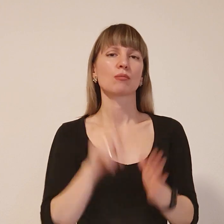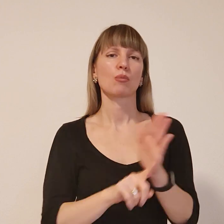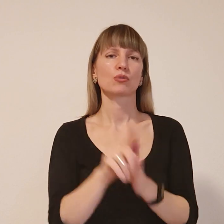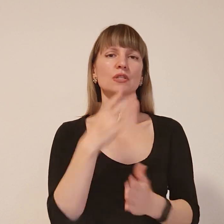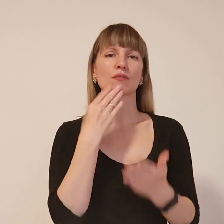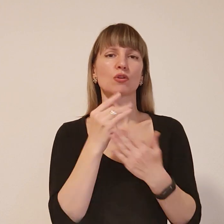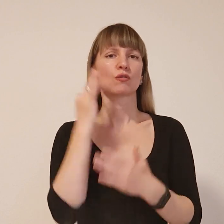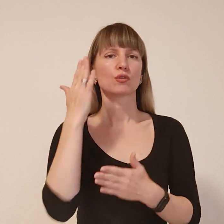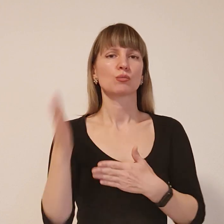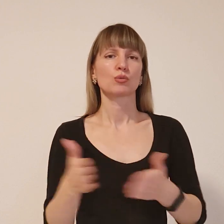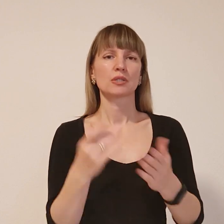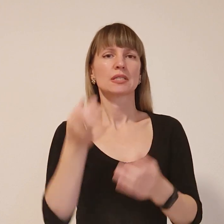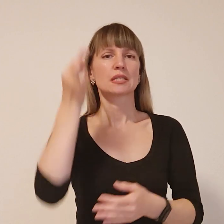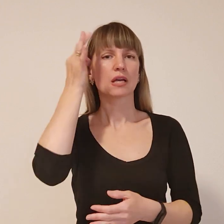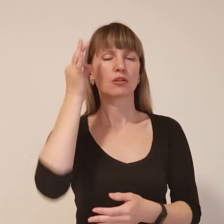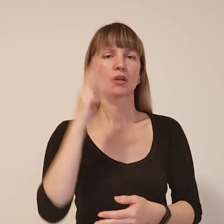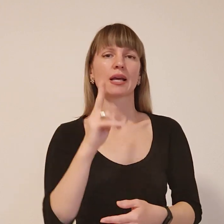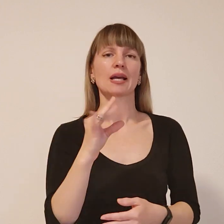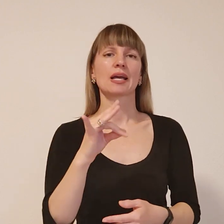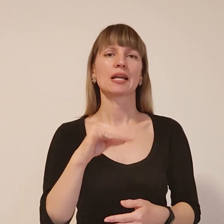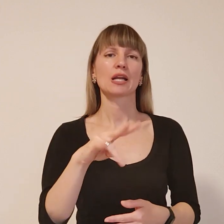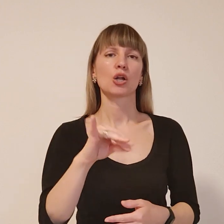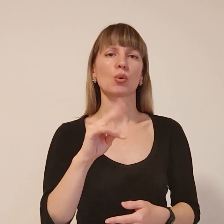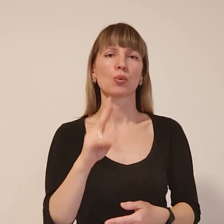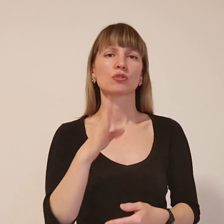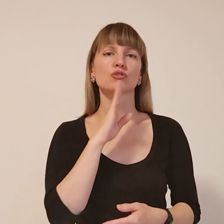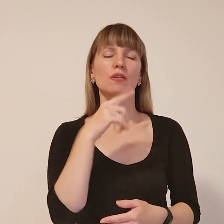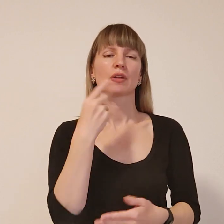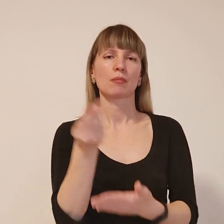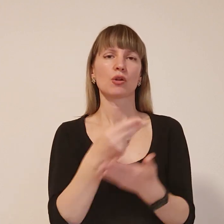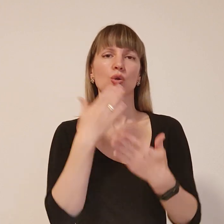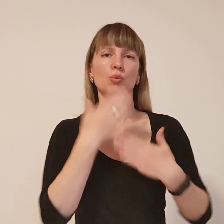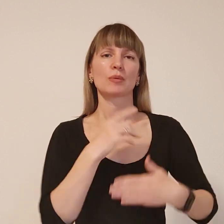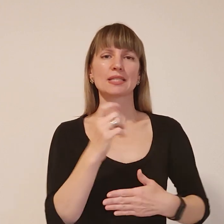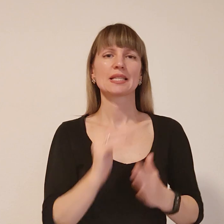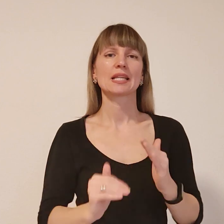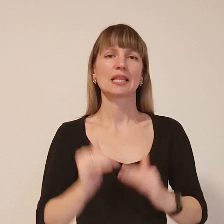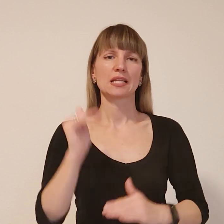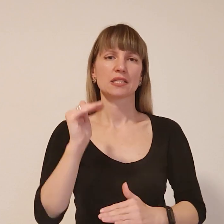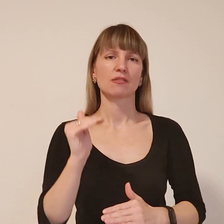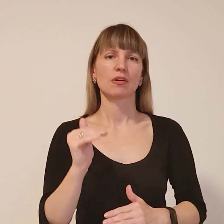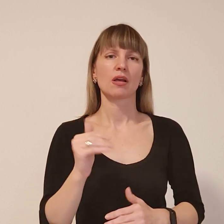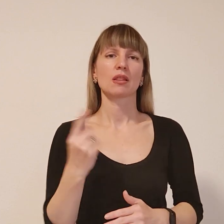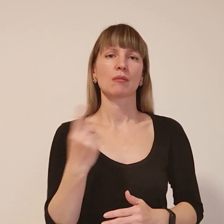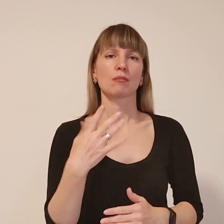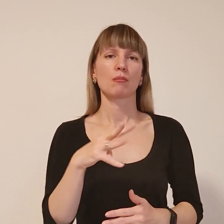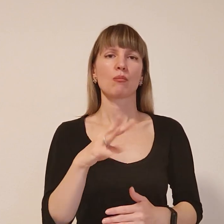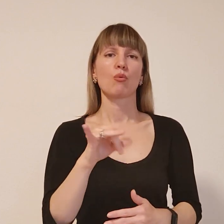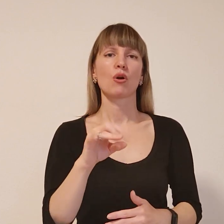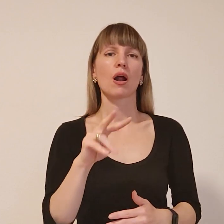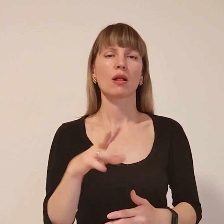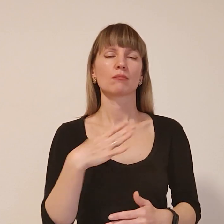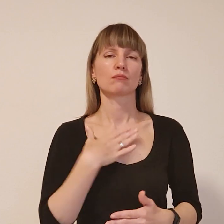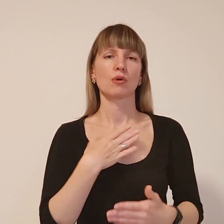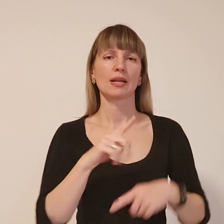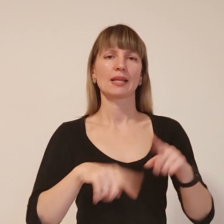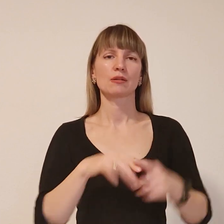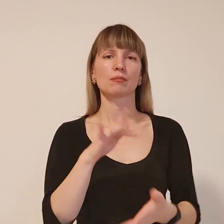творчого шляху згадує Людмила Кирилюк. Жінка каже, малювати любила з дитинства. Найперший мій мурал був в моєму рідному місті, місті Дубно.